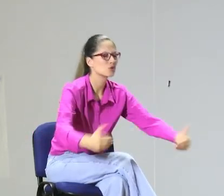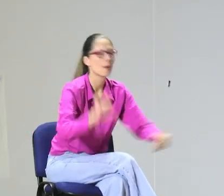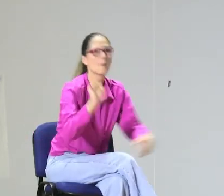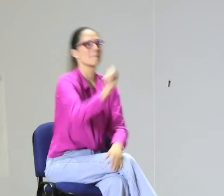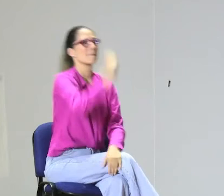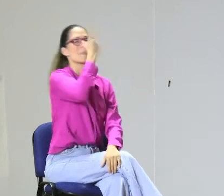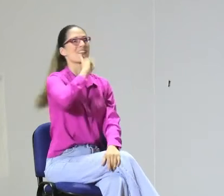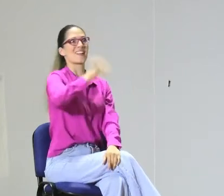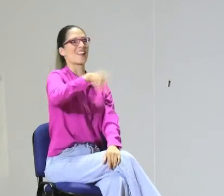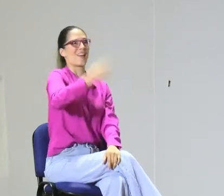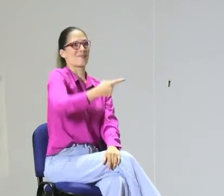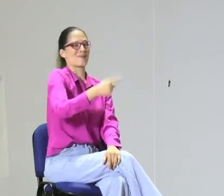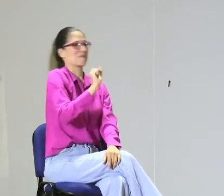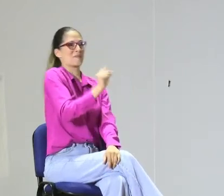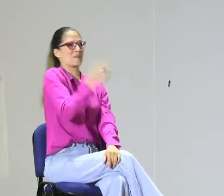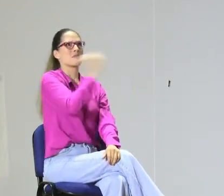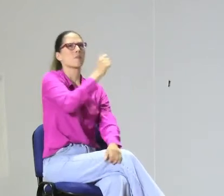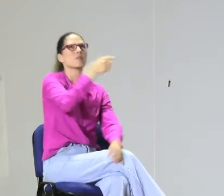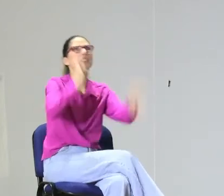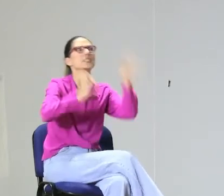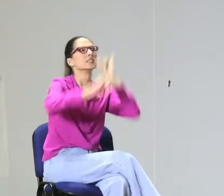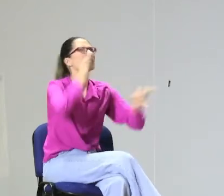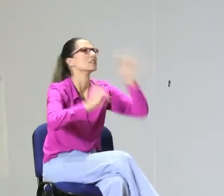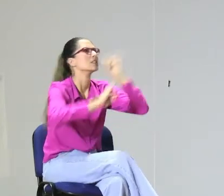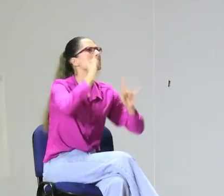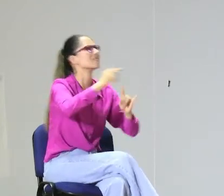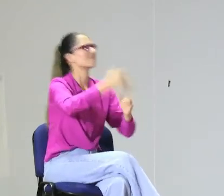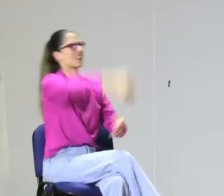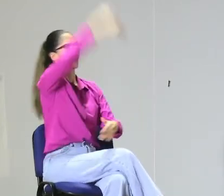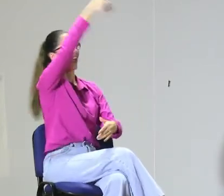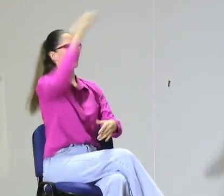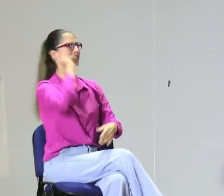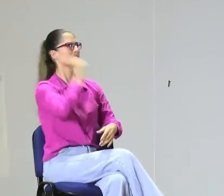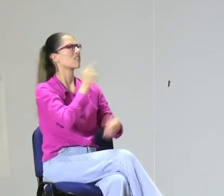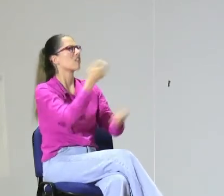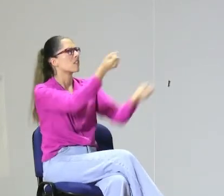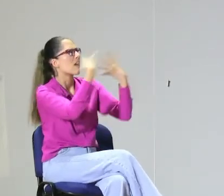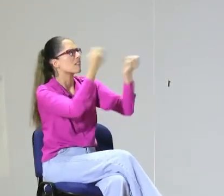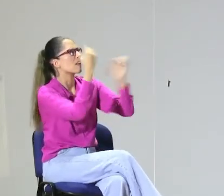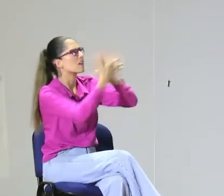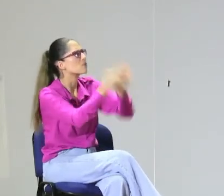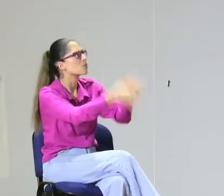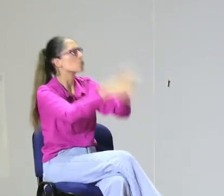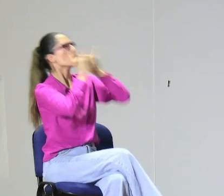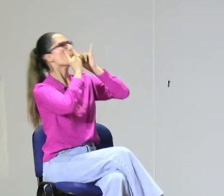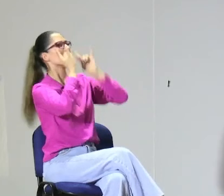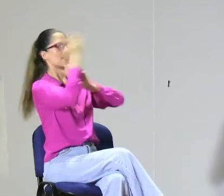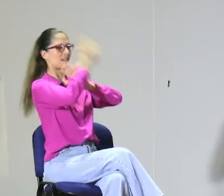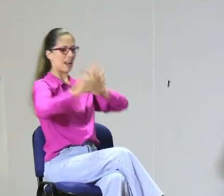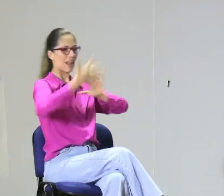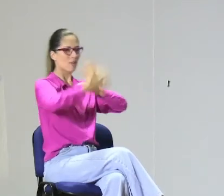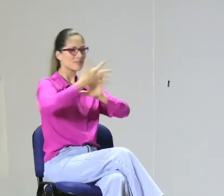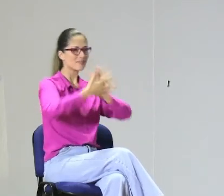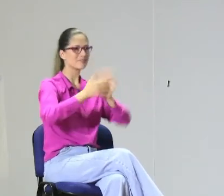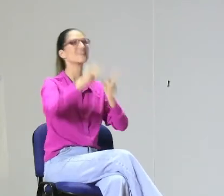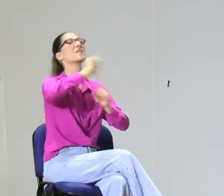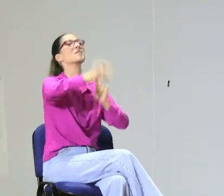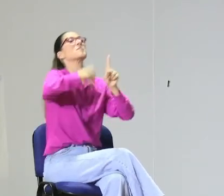porque finalmente es un referente de la lengua, de la primera lengua de nuestros infantes sordos, sí. Y